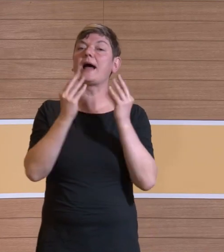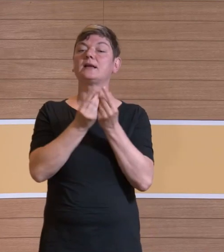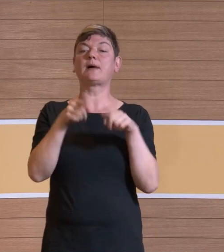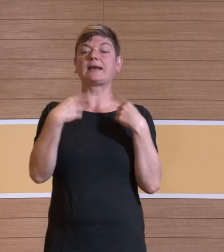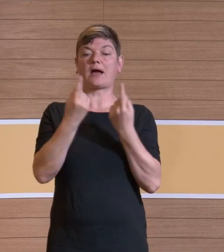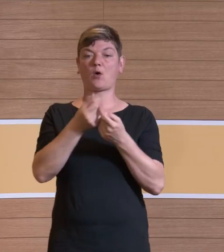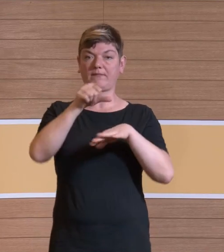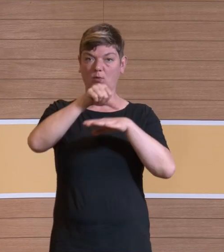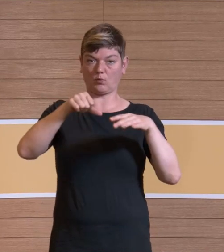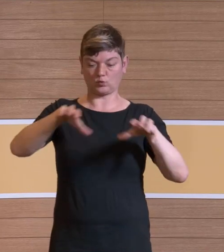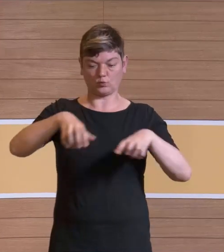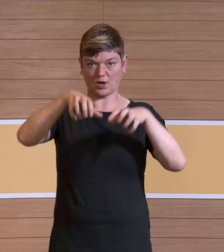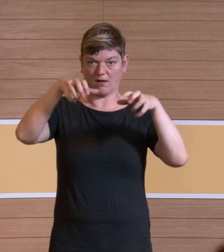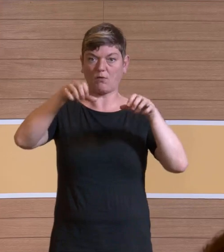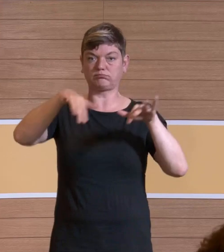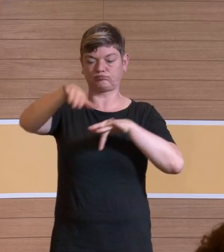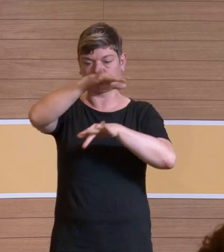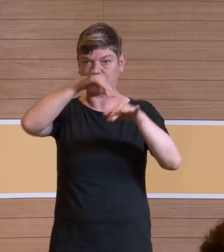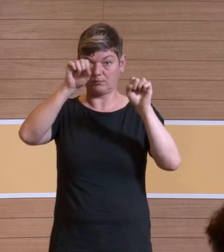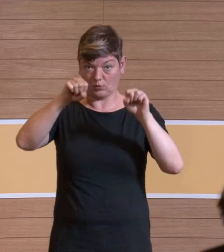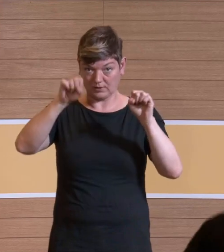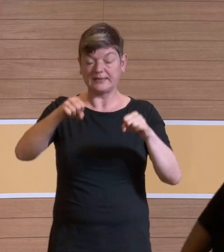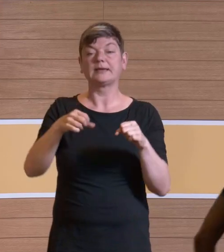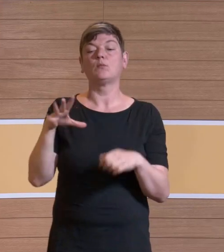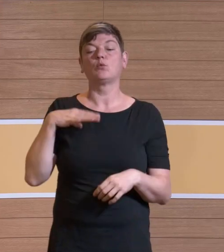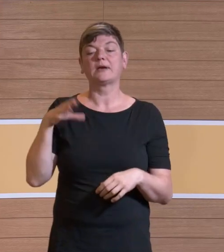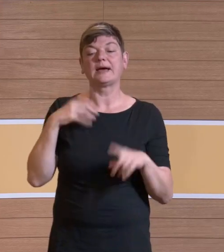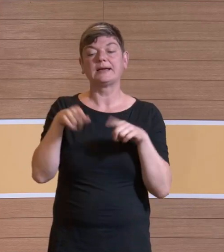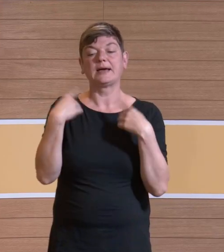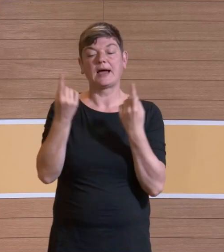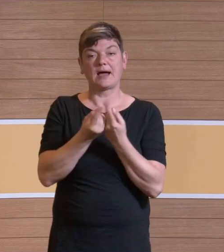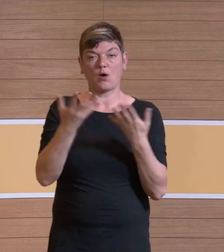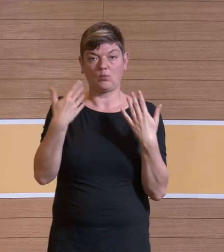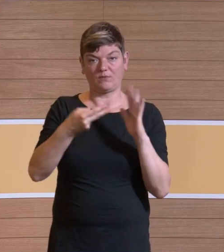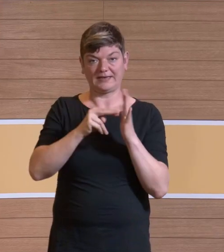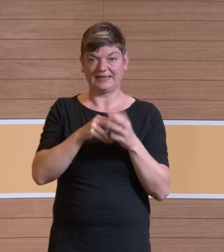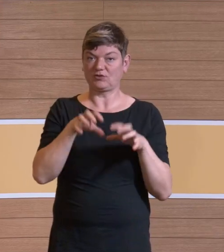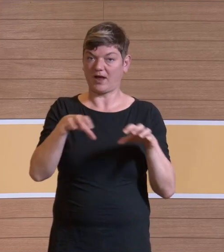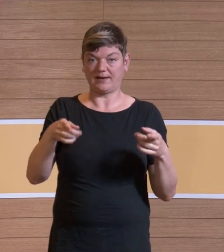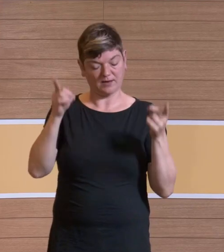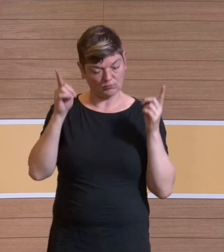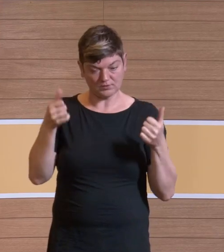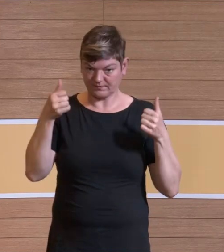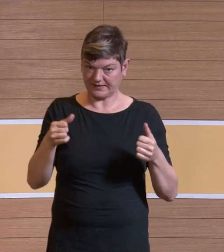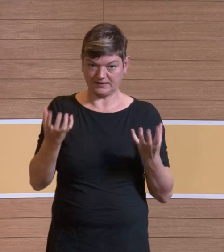in denen Surgical Smog entstehen kann, moderne raumlufttechnische Anlagen verwendet werden sollten.